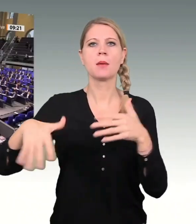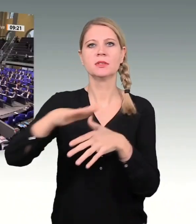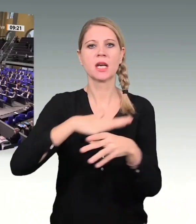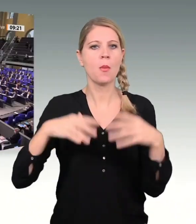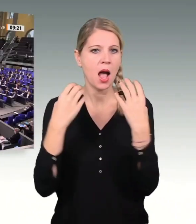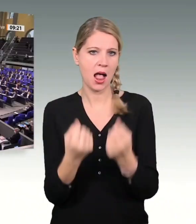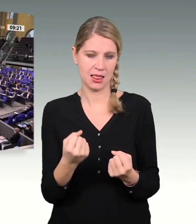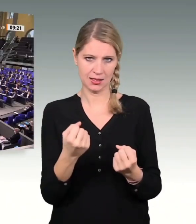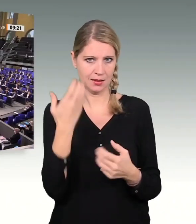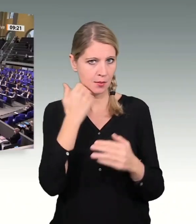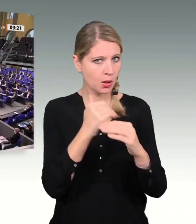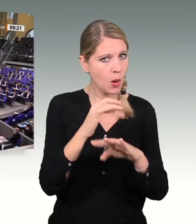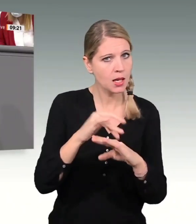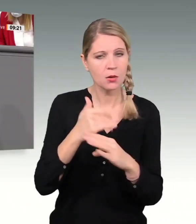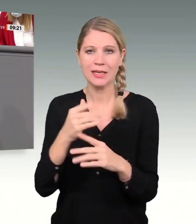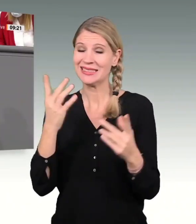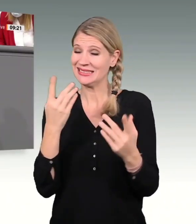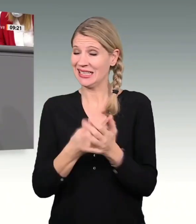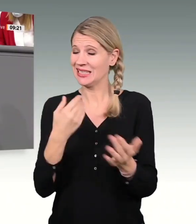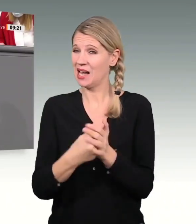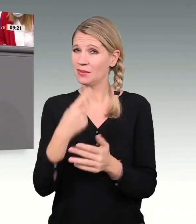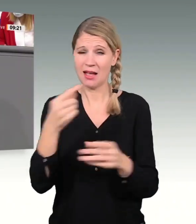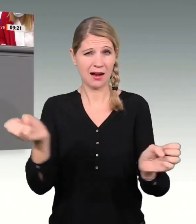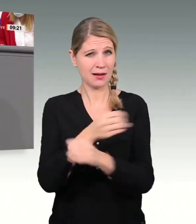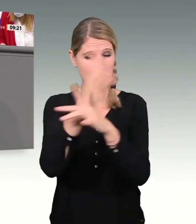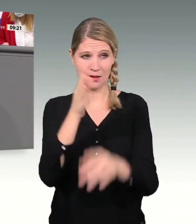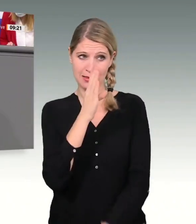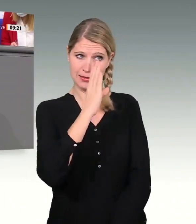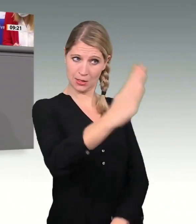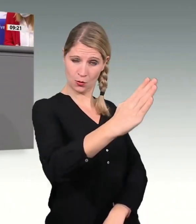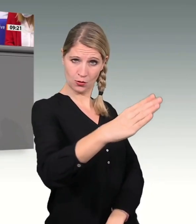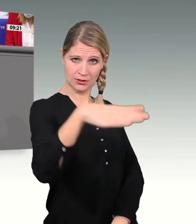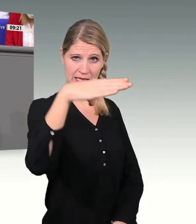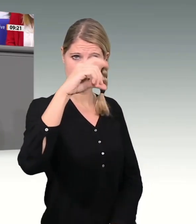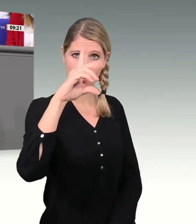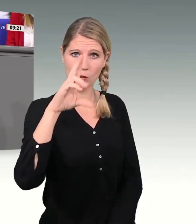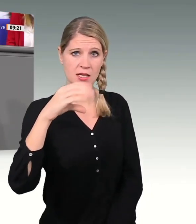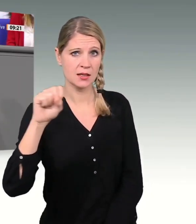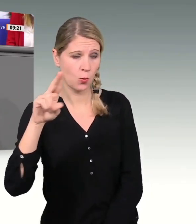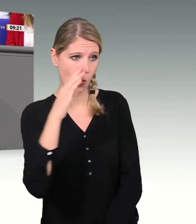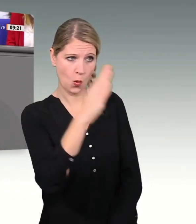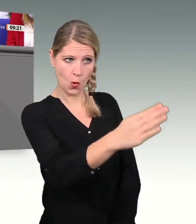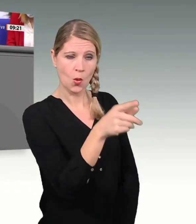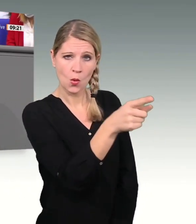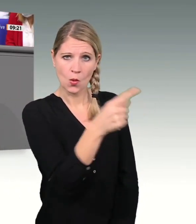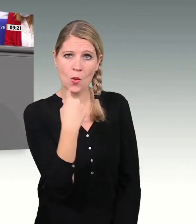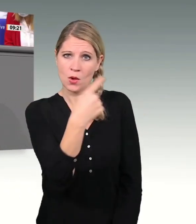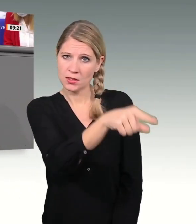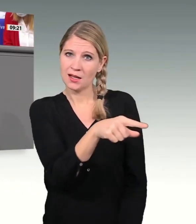Und darum sage ich in aller Deutlichkeit in Richtung Union, wer davon spricht, wir wollten mit diesem